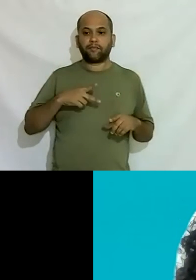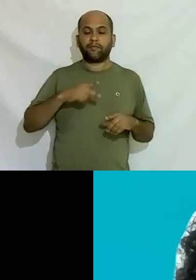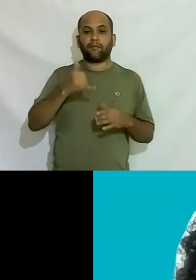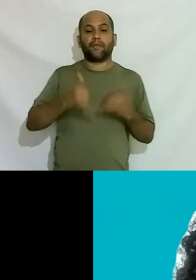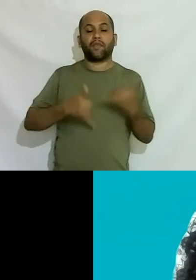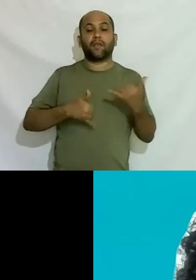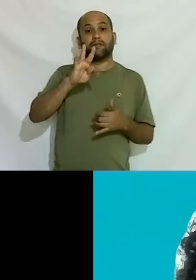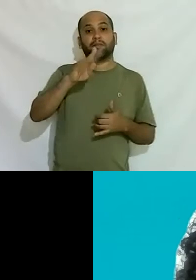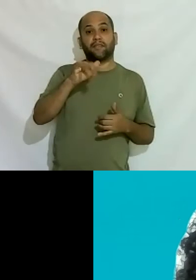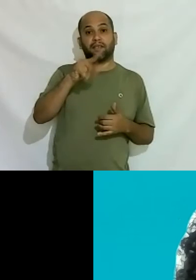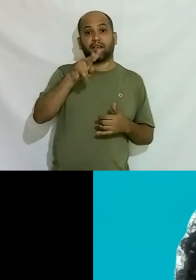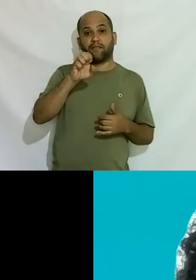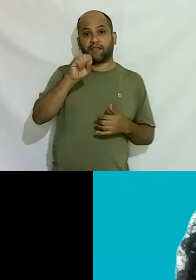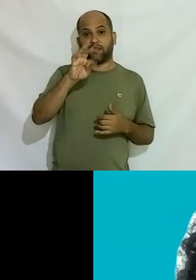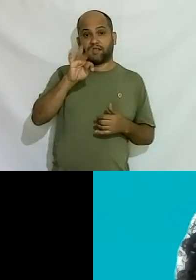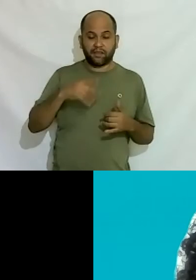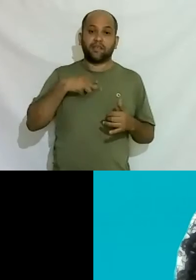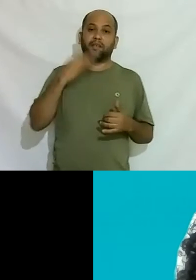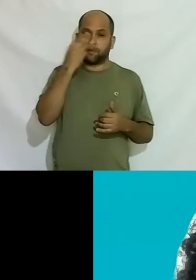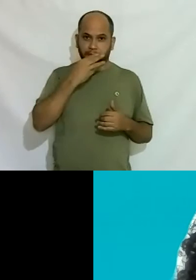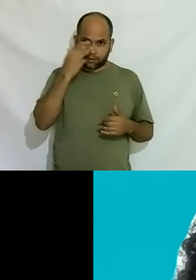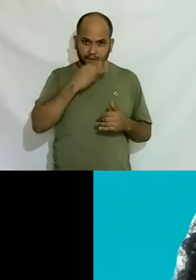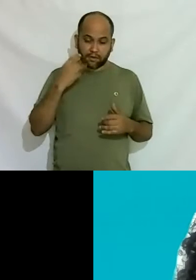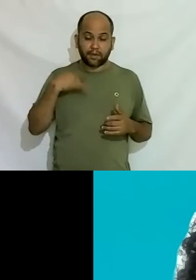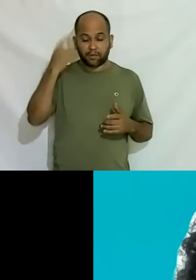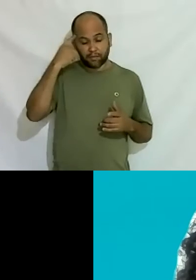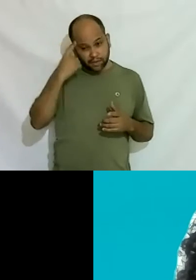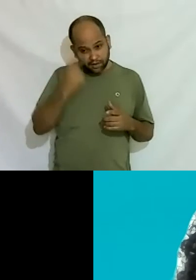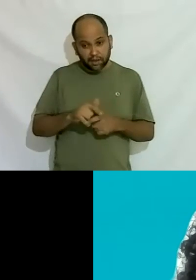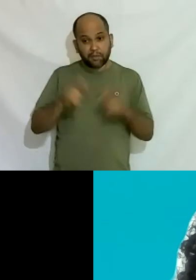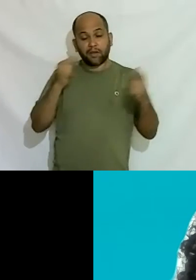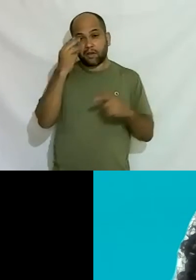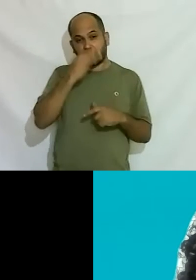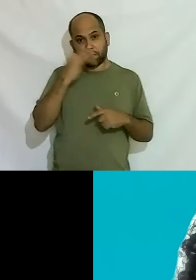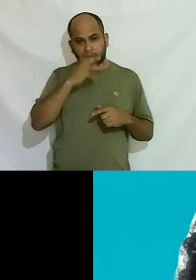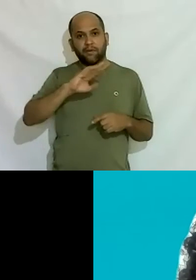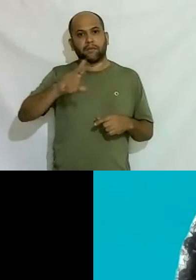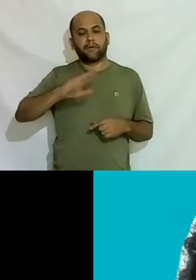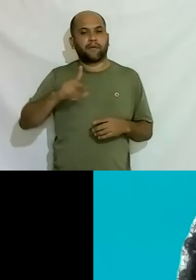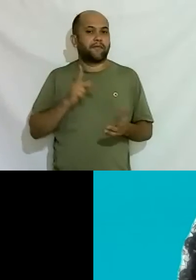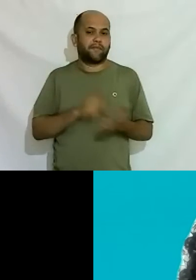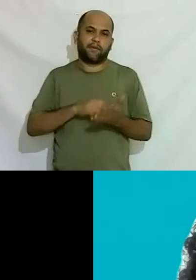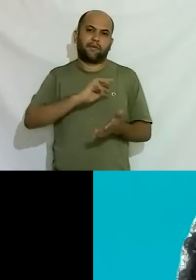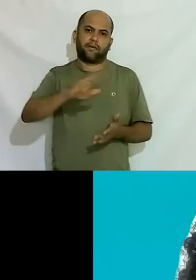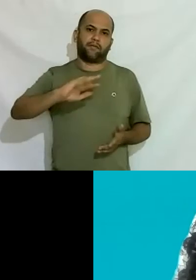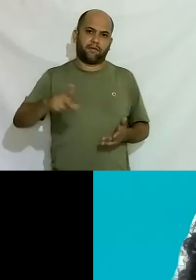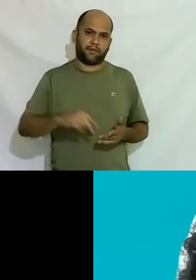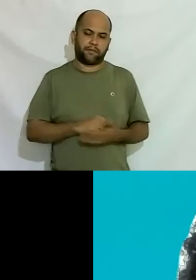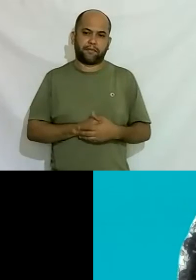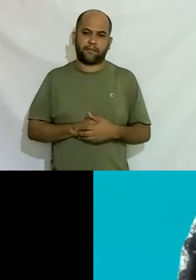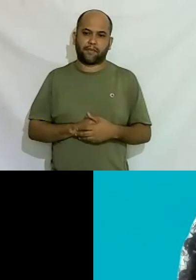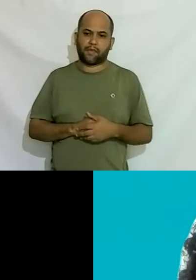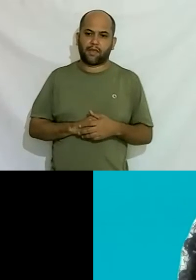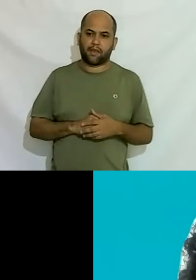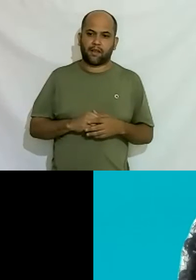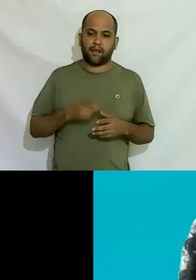na rua então dá a sensação de que a grande maioria está na prostituição mas não é verdade é São